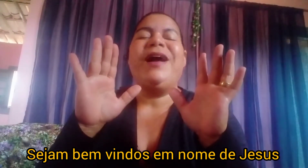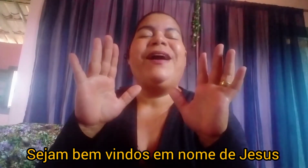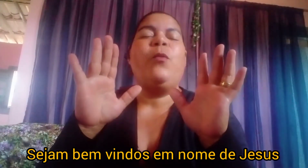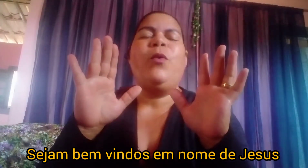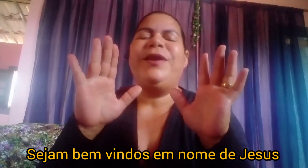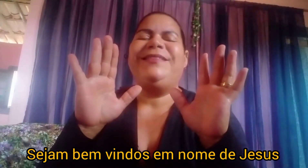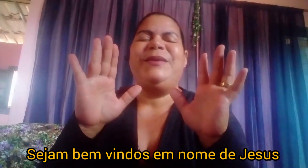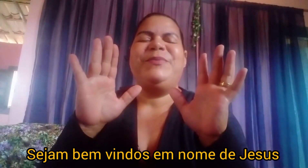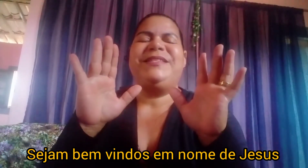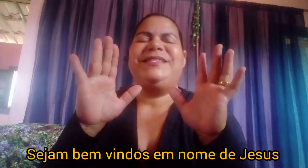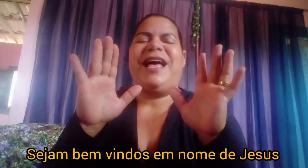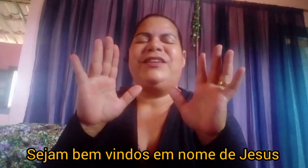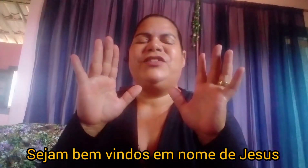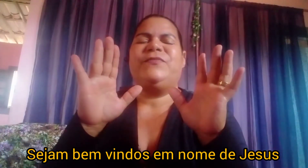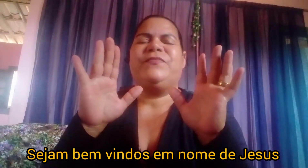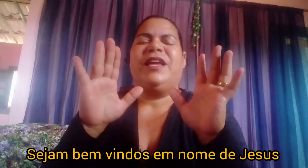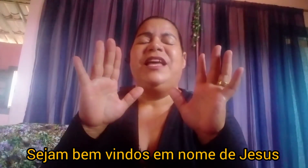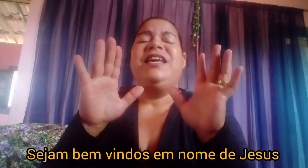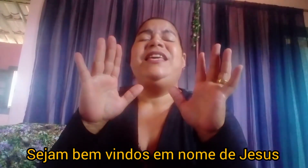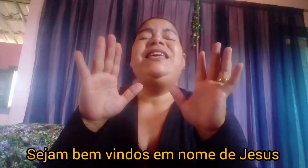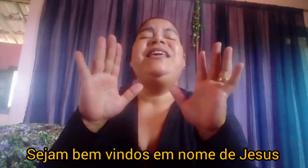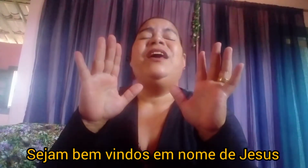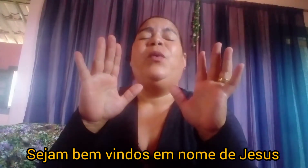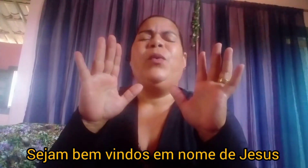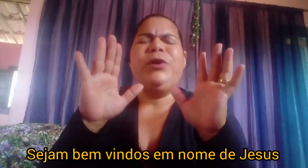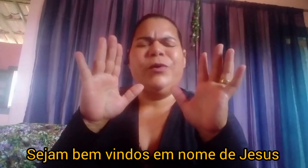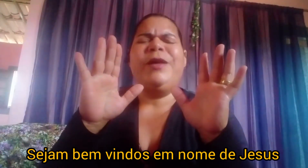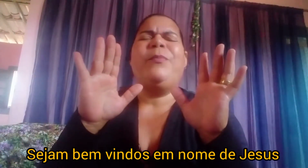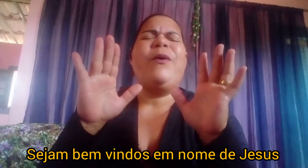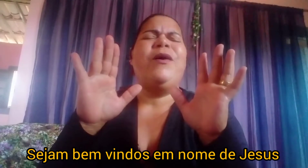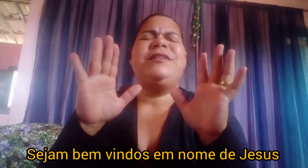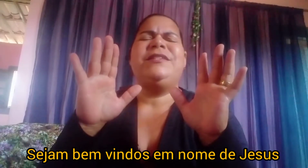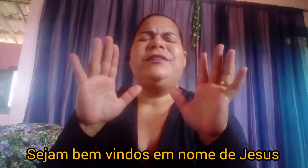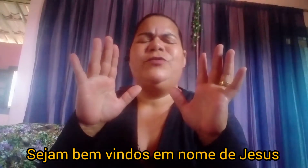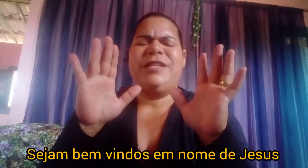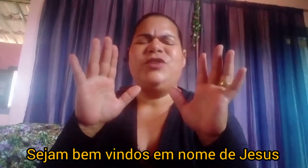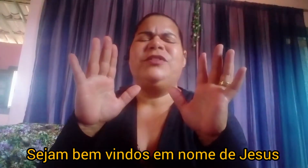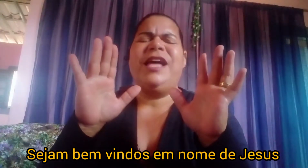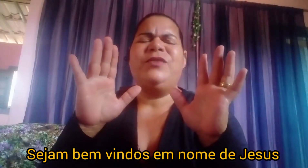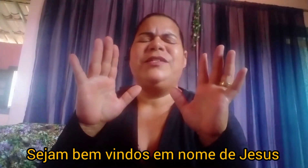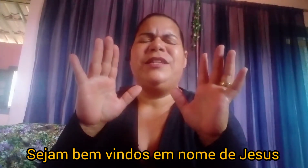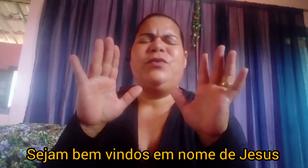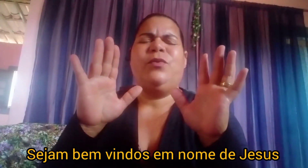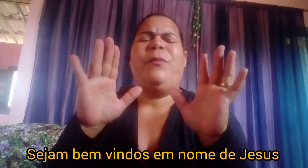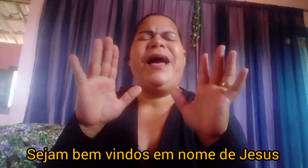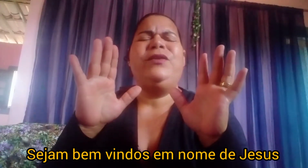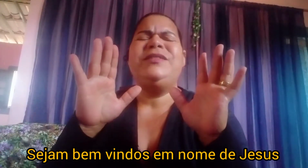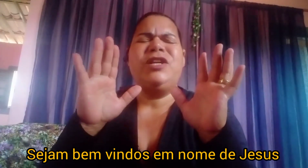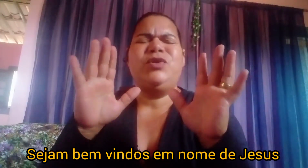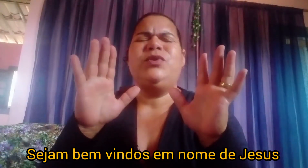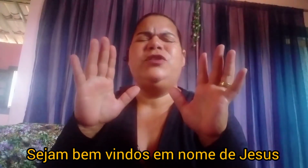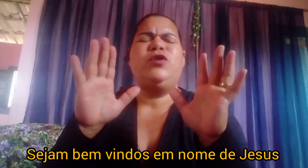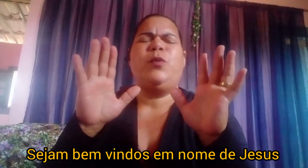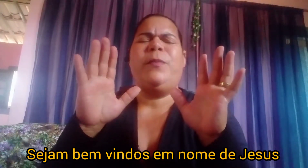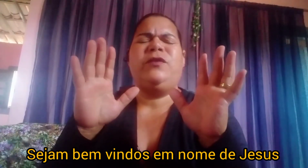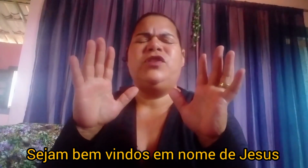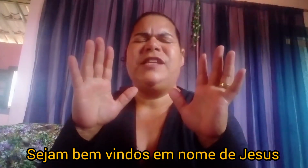acalmoura a tempestade. E o único que pode nos ajudar é o Senhor, Pai, nos ajude nos momentos de